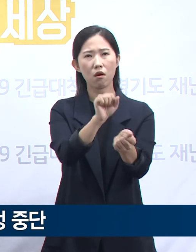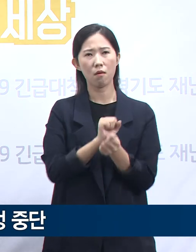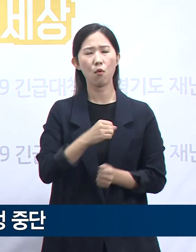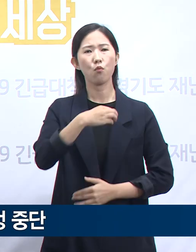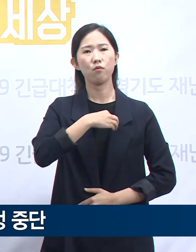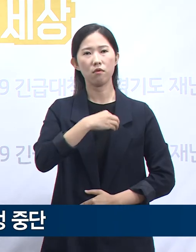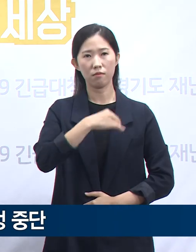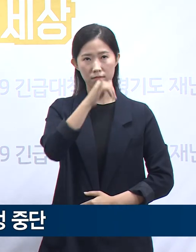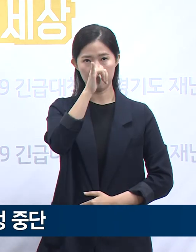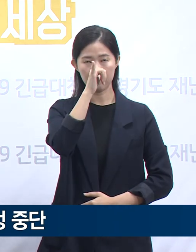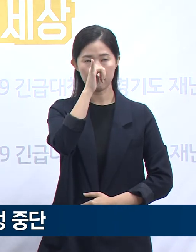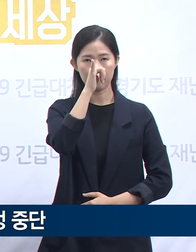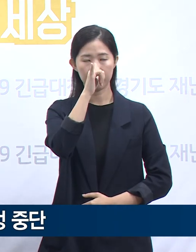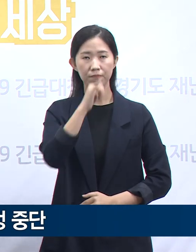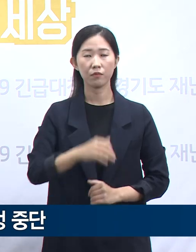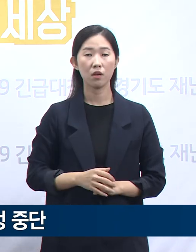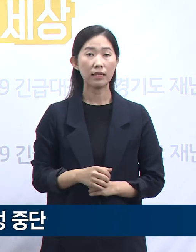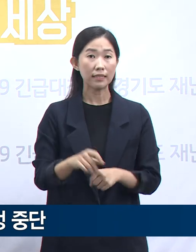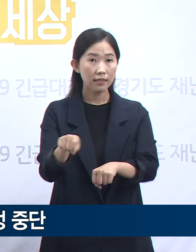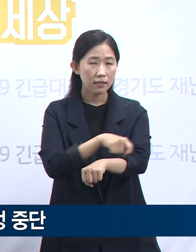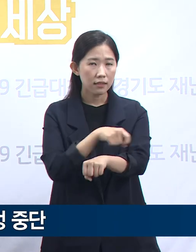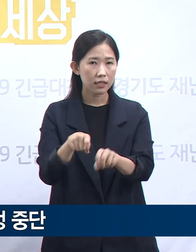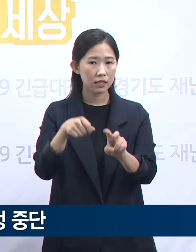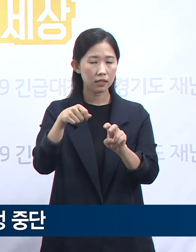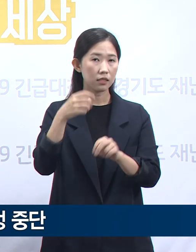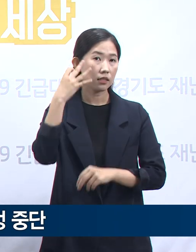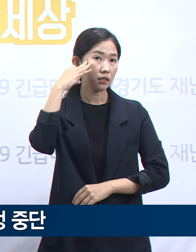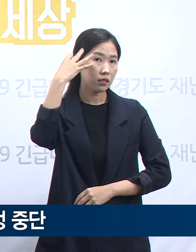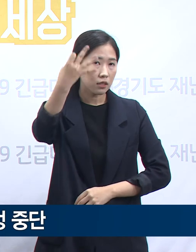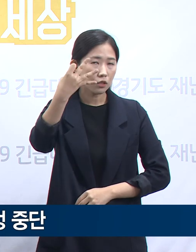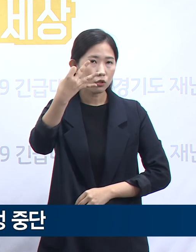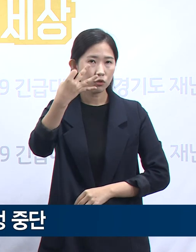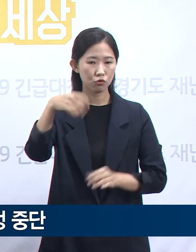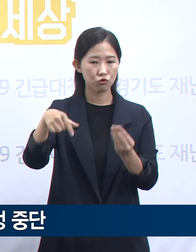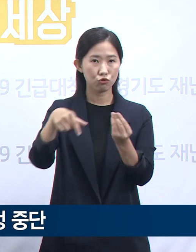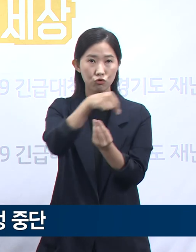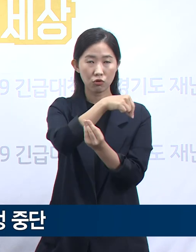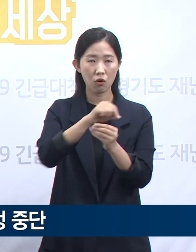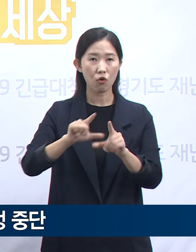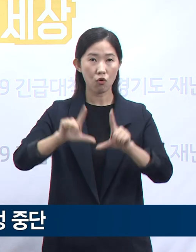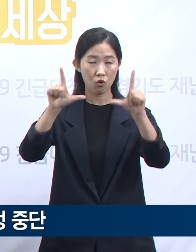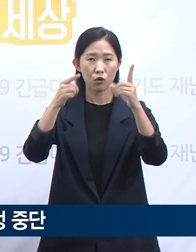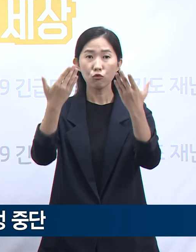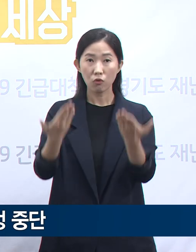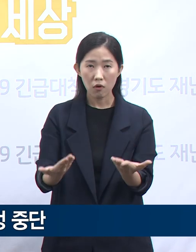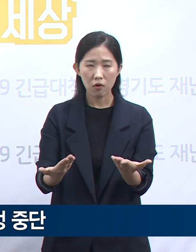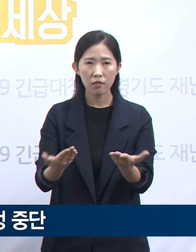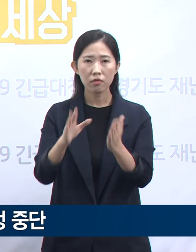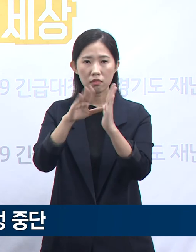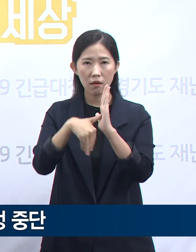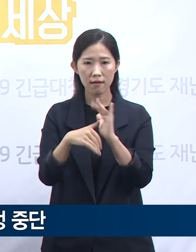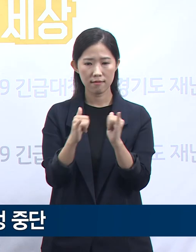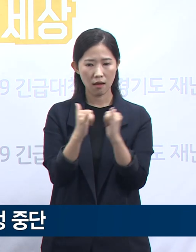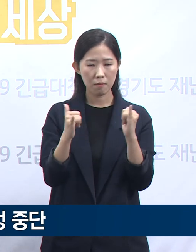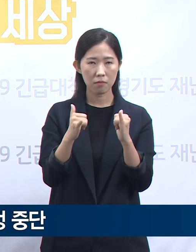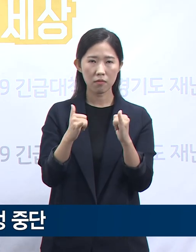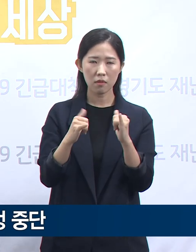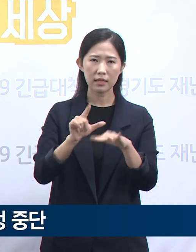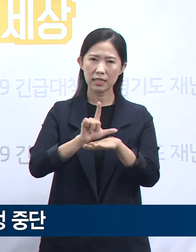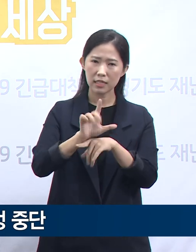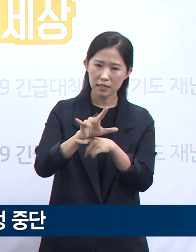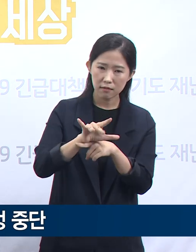2주 뒤로 다가온 추석 연휴 기간 동안 대규모의 인구 이동에 따른 감염 확산이 우려되고 있습니다.